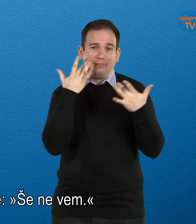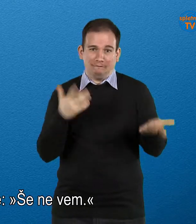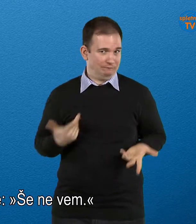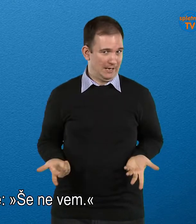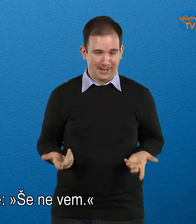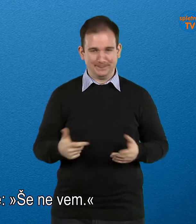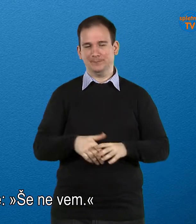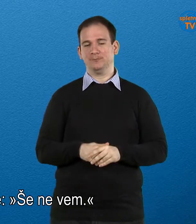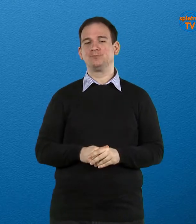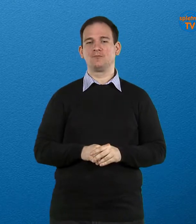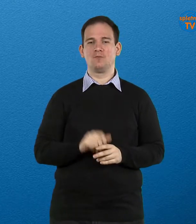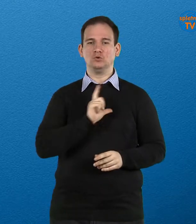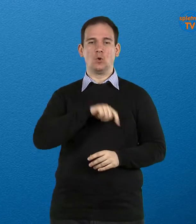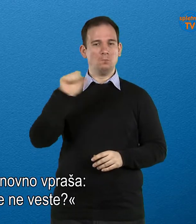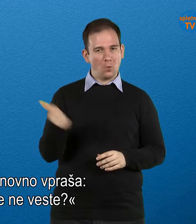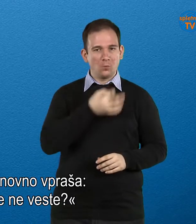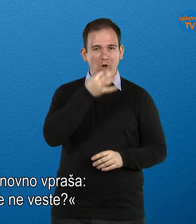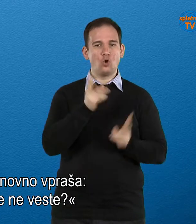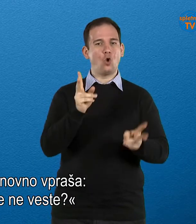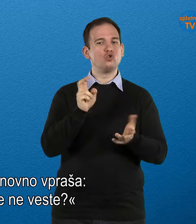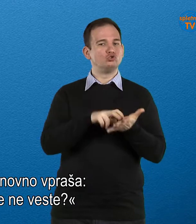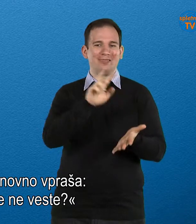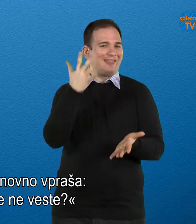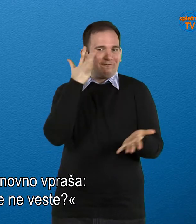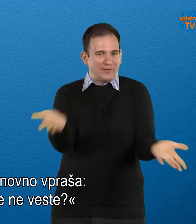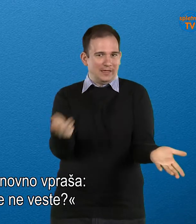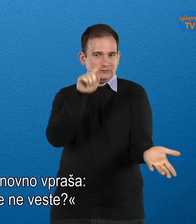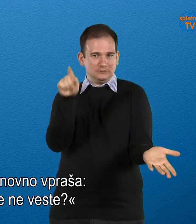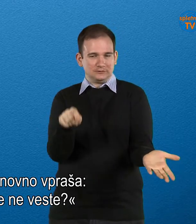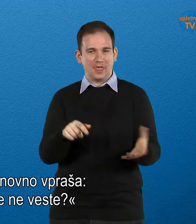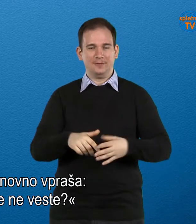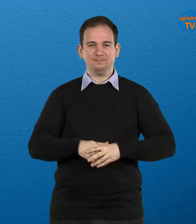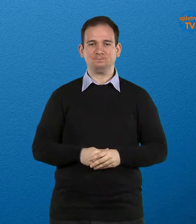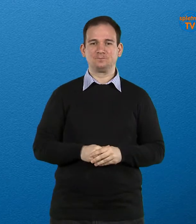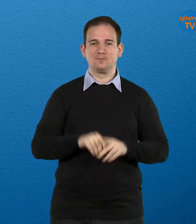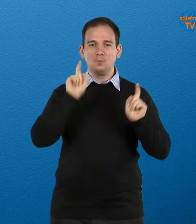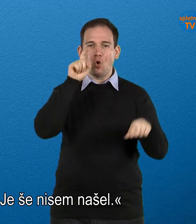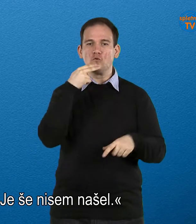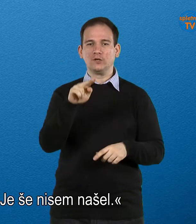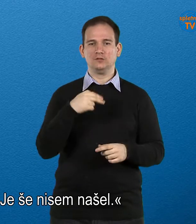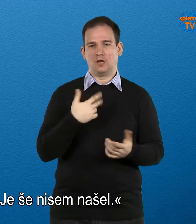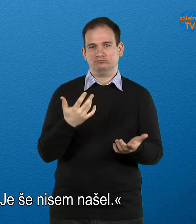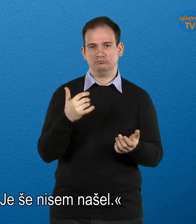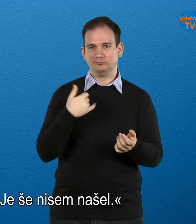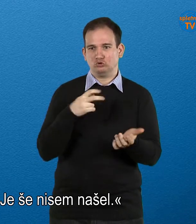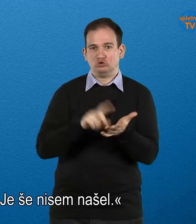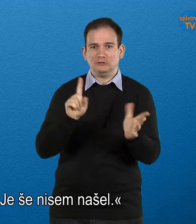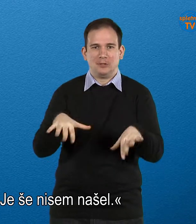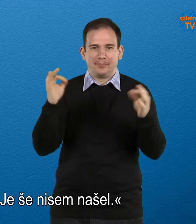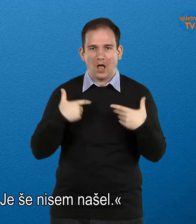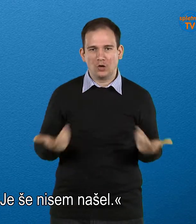vem. Policist ponovno vpraša, kako še ne veste? Polž odgovori, ja še nisem našel.